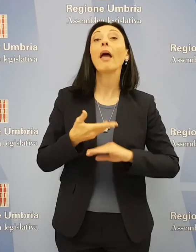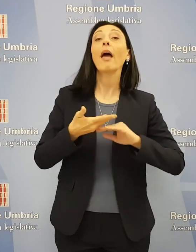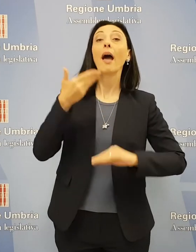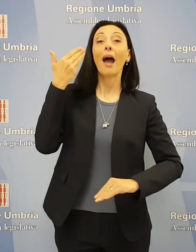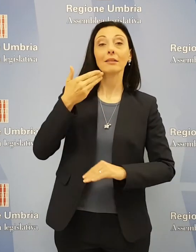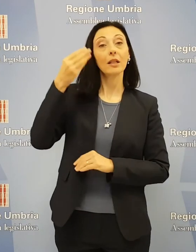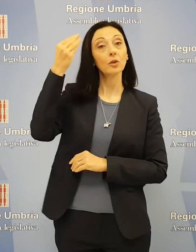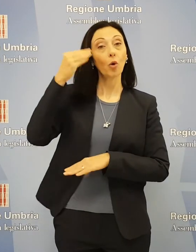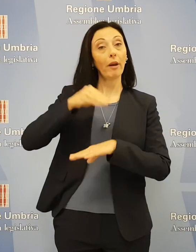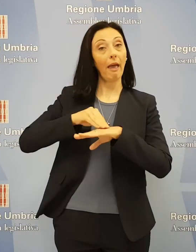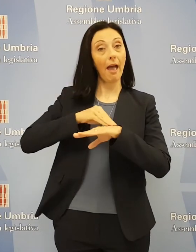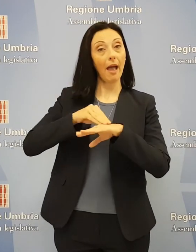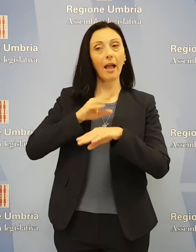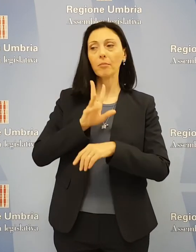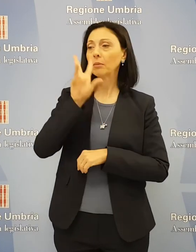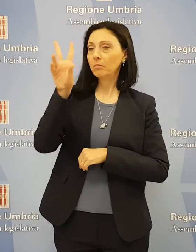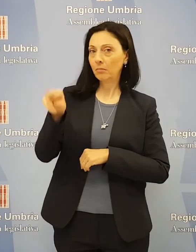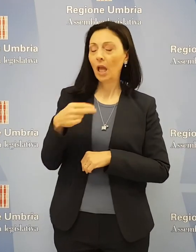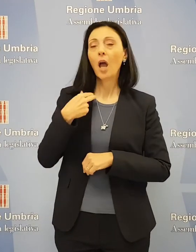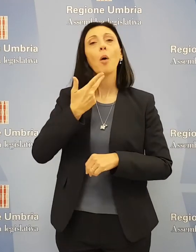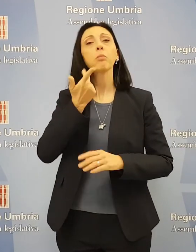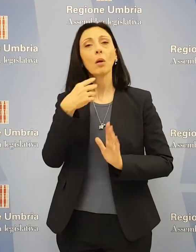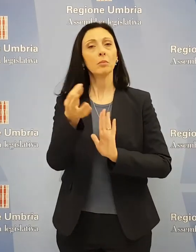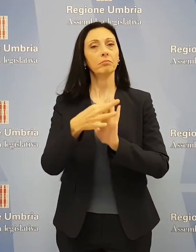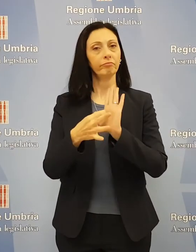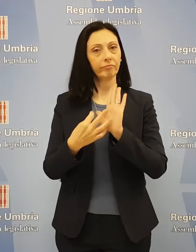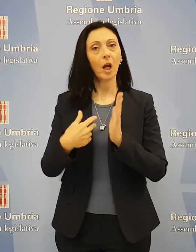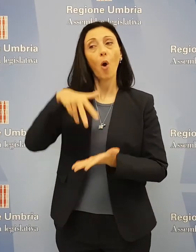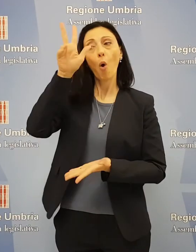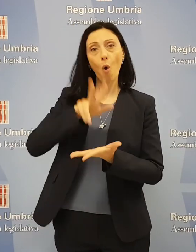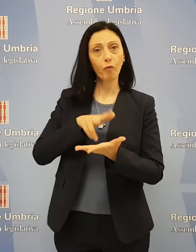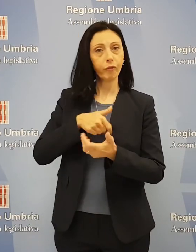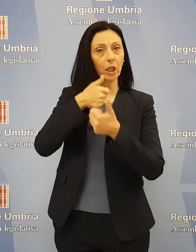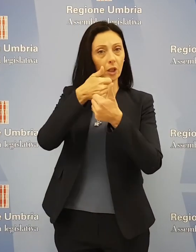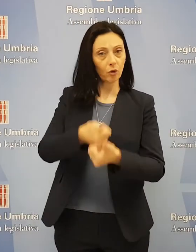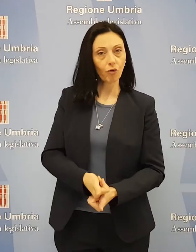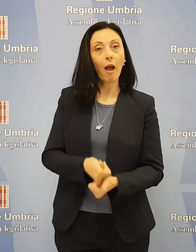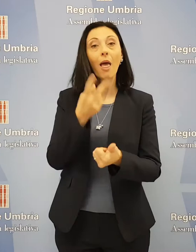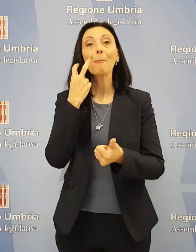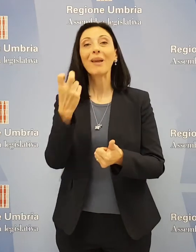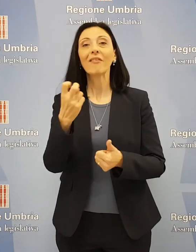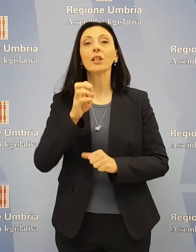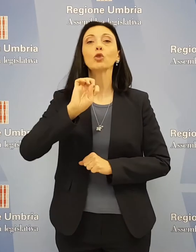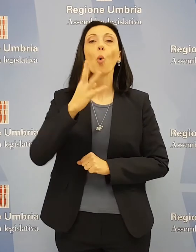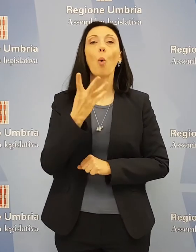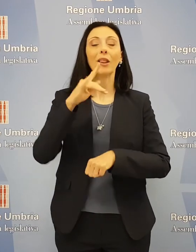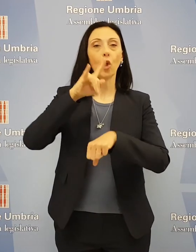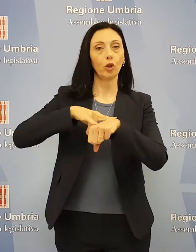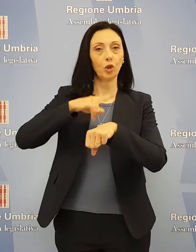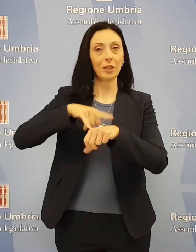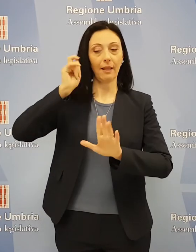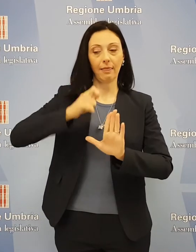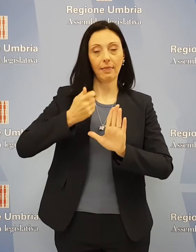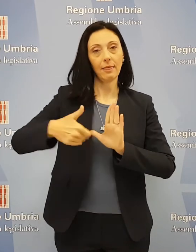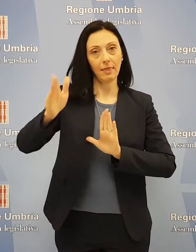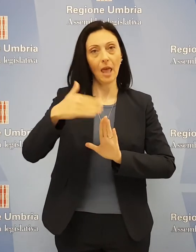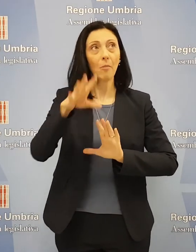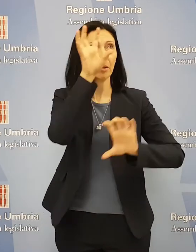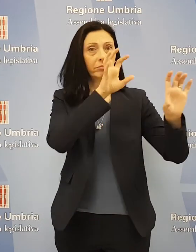ha detto che sono state adottate le disposizioni ufficiali e previsto l'avvio dell'attività il 14 settembre come nella maggior parte delle regioni,